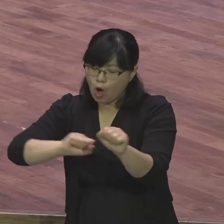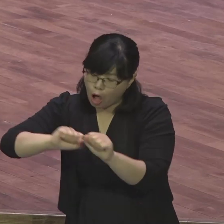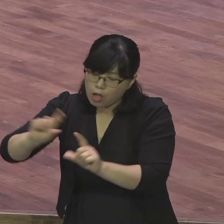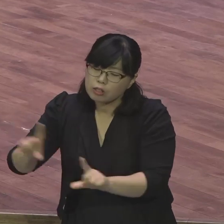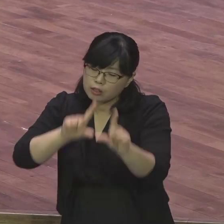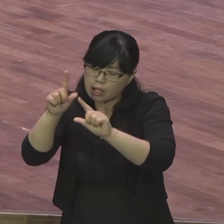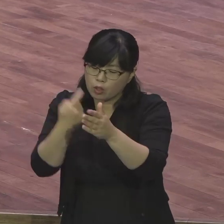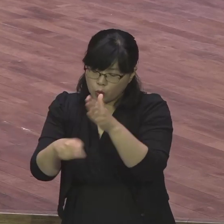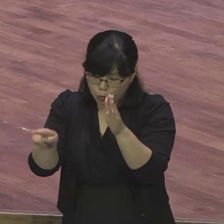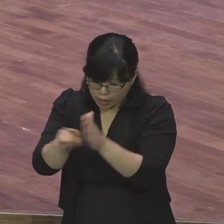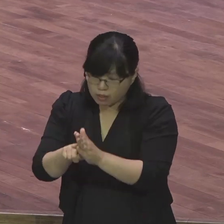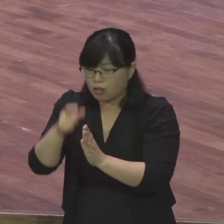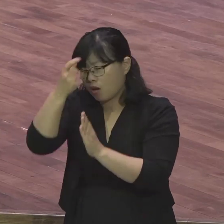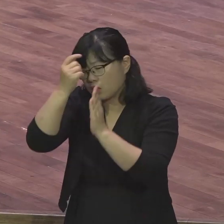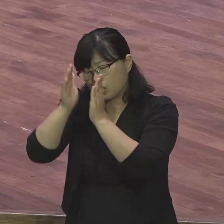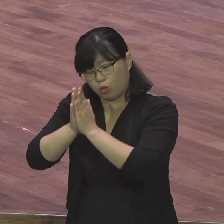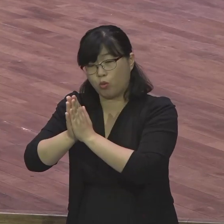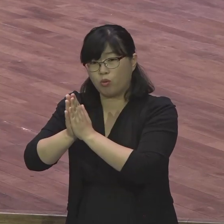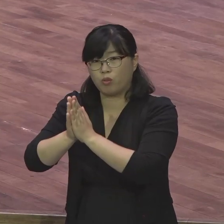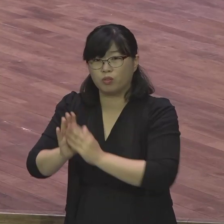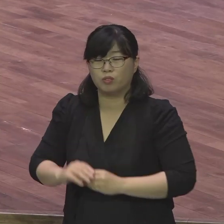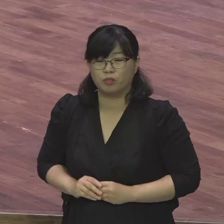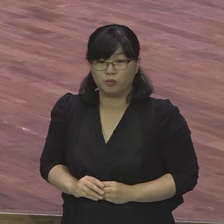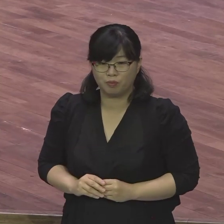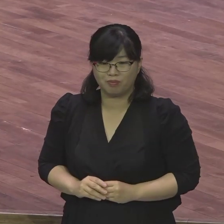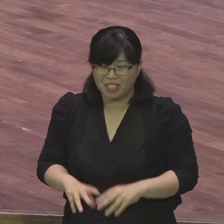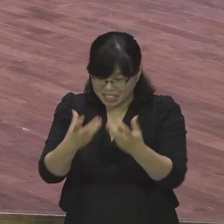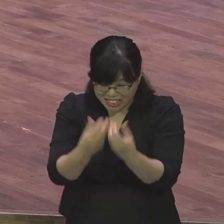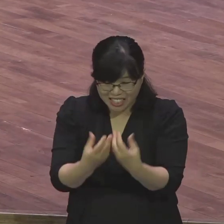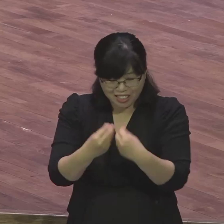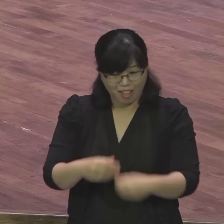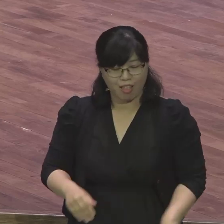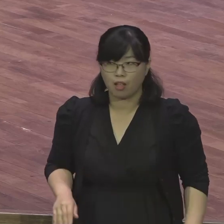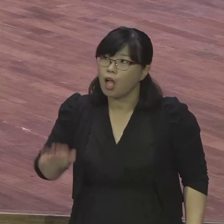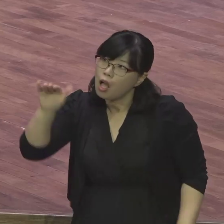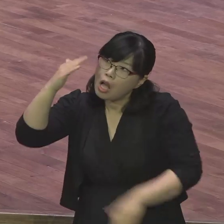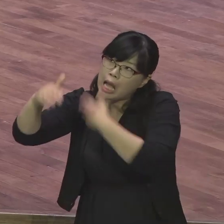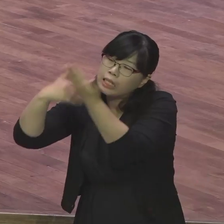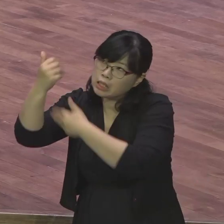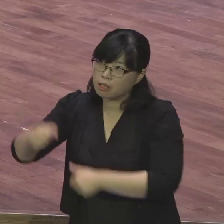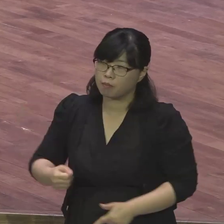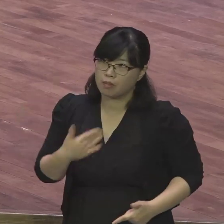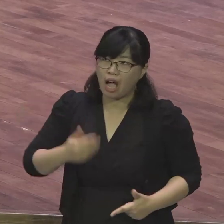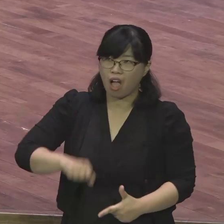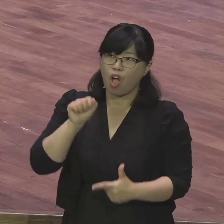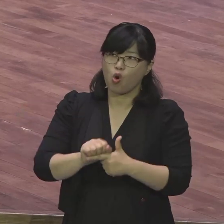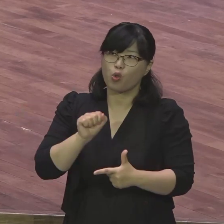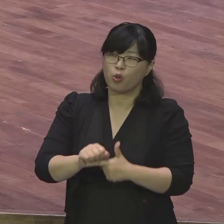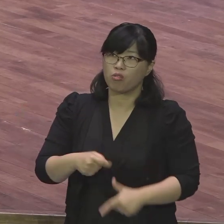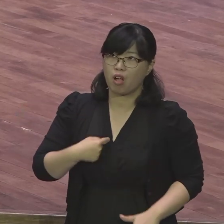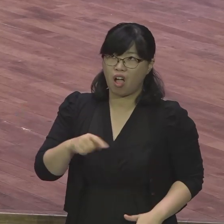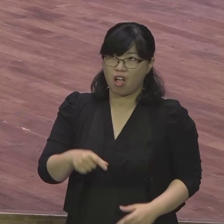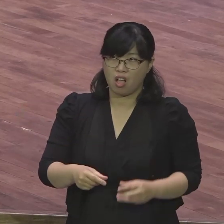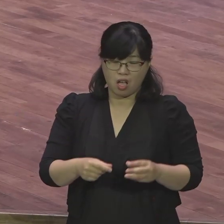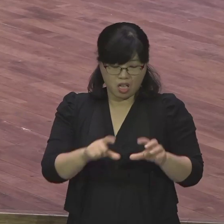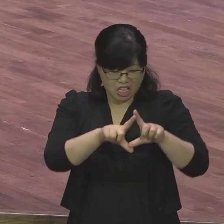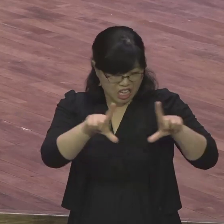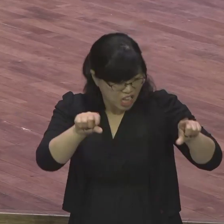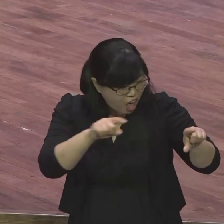하나님이요 이번에 벽복권을 샀는데 완전히 일등하게 하여 주합시가 수십억 받아서 내가 본당